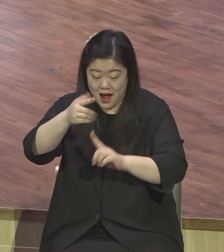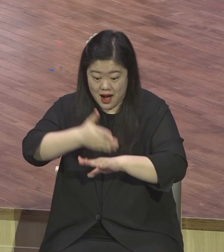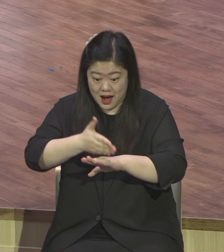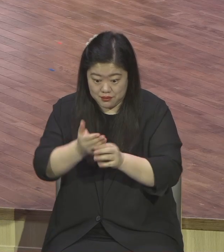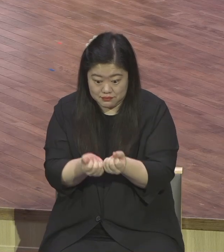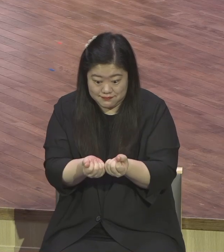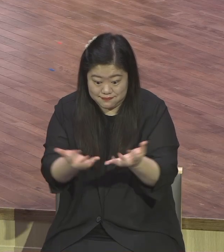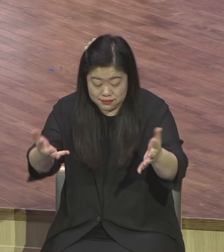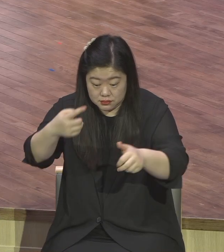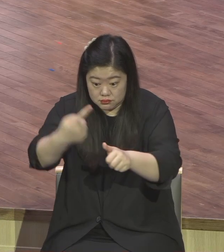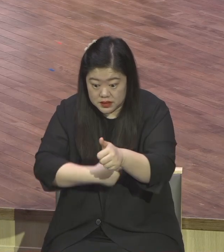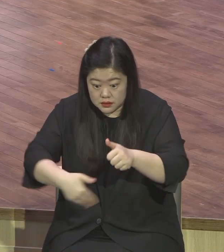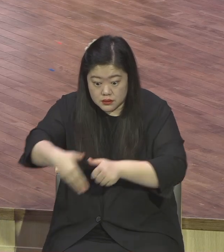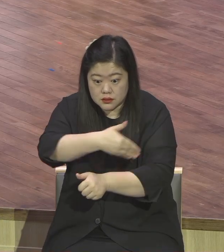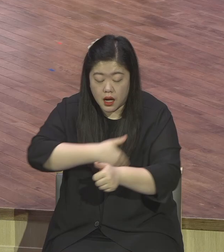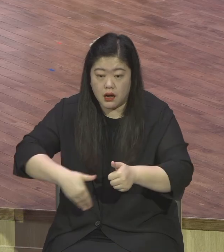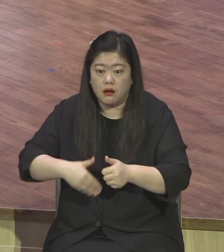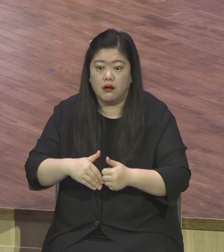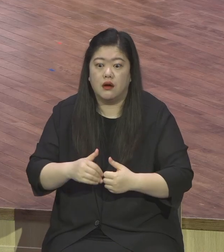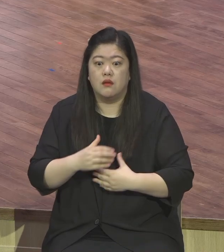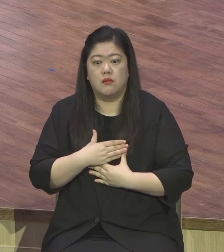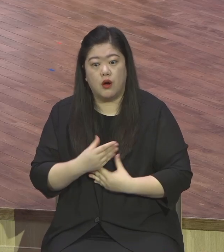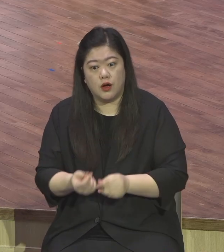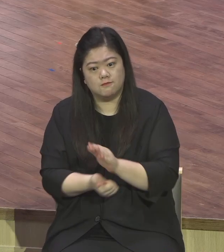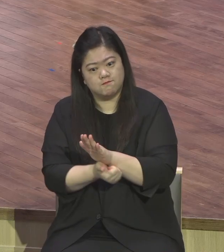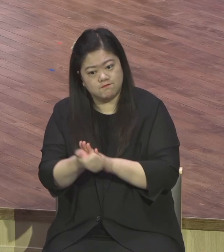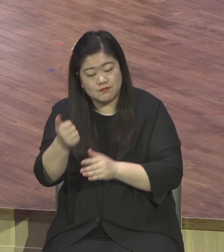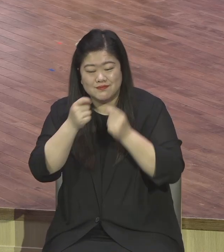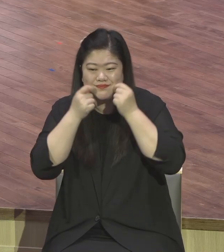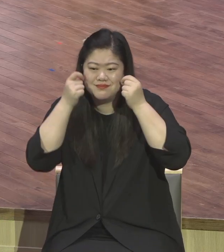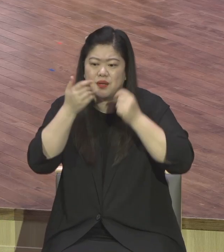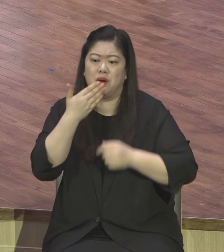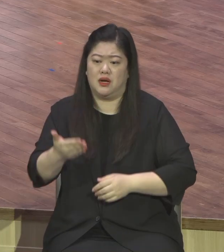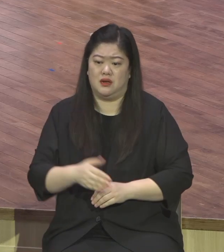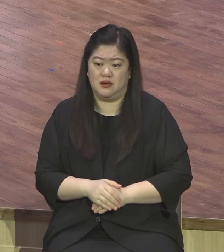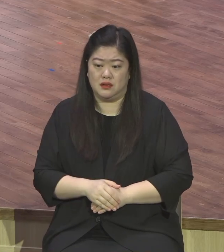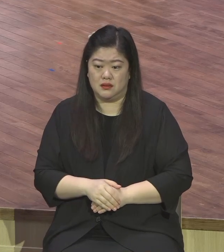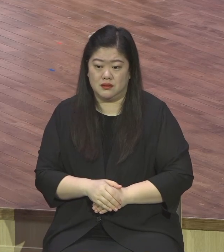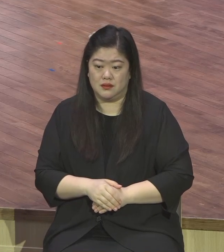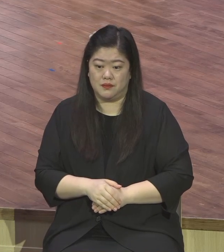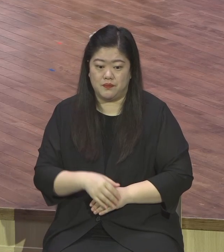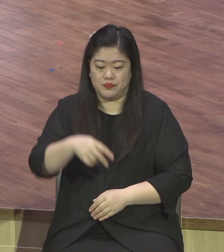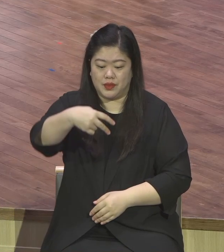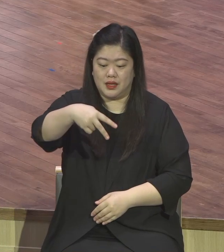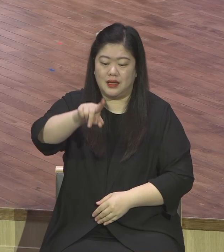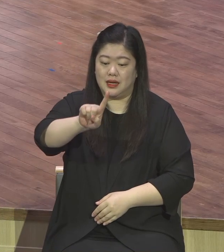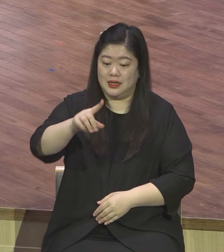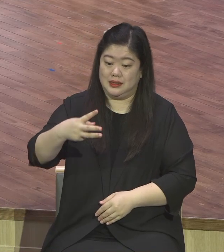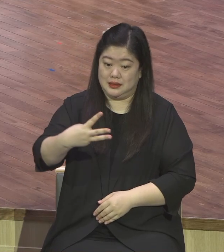그 말이죠. 그래서 사도 바울은 대사님과 전사 5장 11절 18절에 이렇게 말씀했어요.